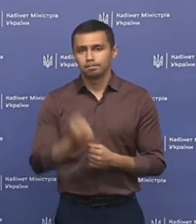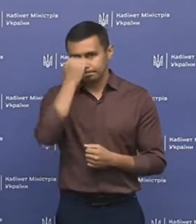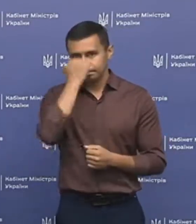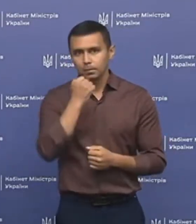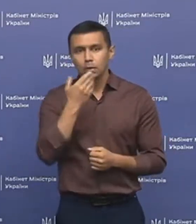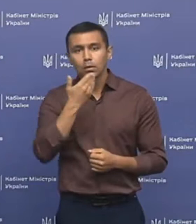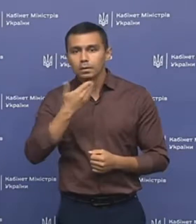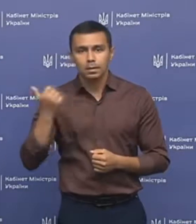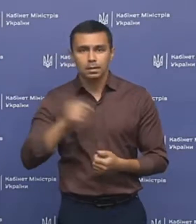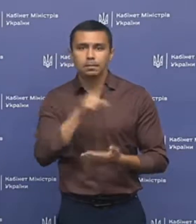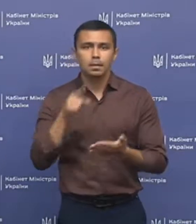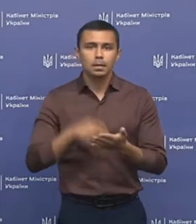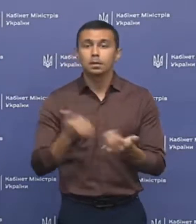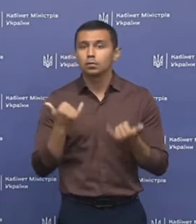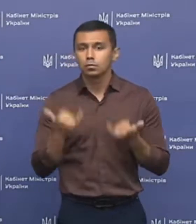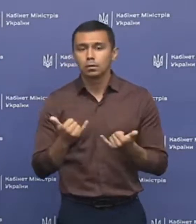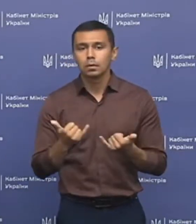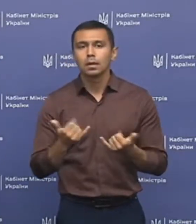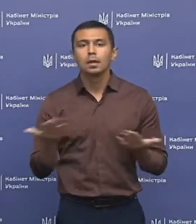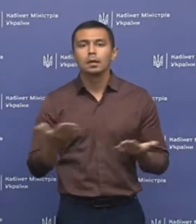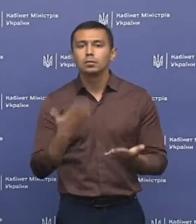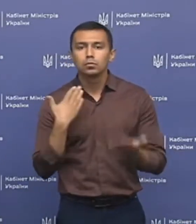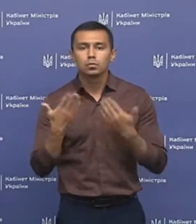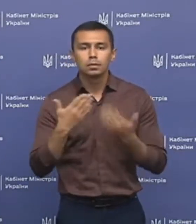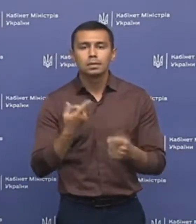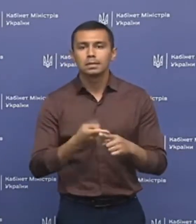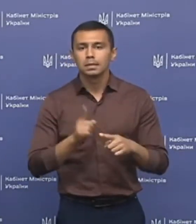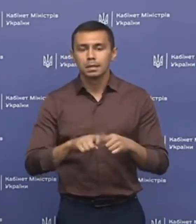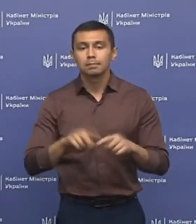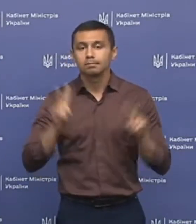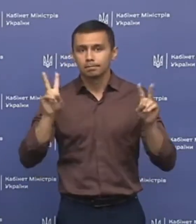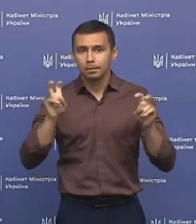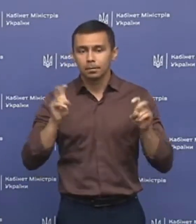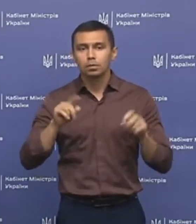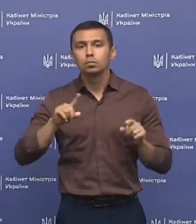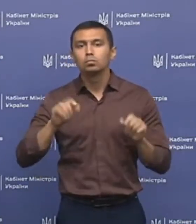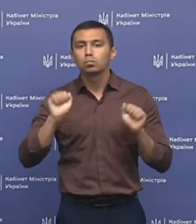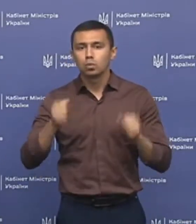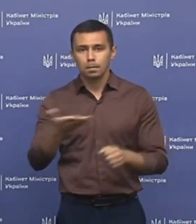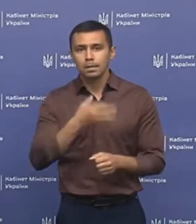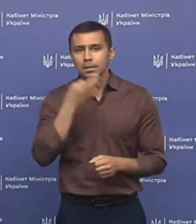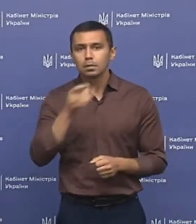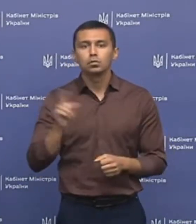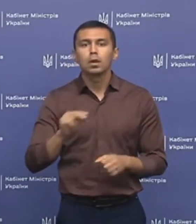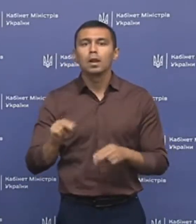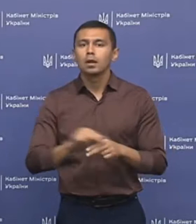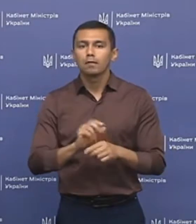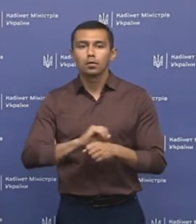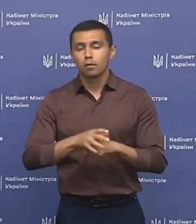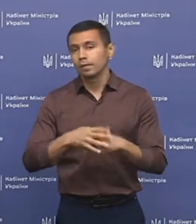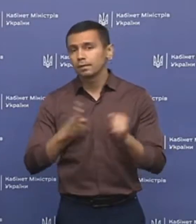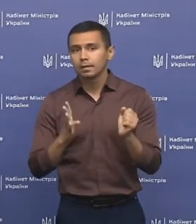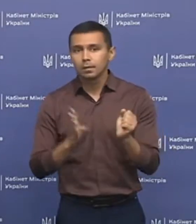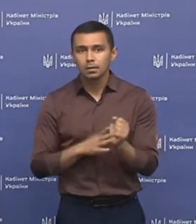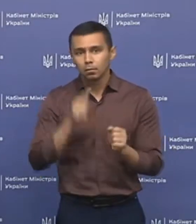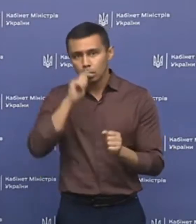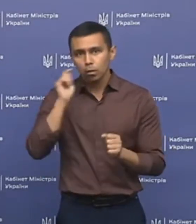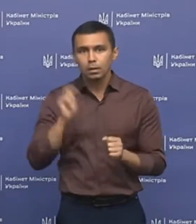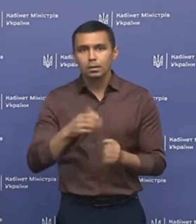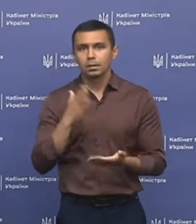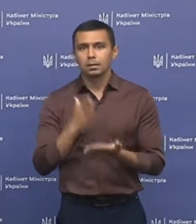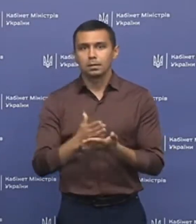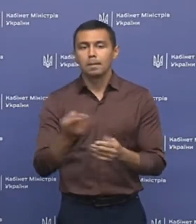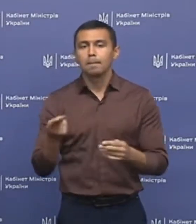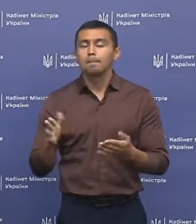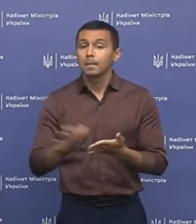Дякуємо. І останнє запитання на сьогодні, яке стосується цієї штеми. Чи можемо ми сказати, що лікування COVID-19 в Україні